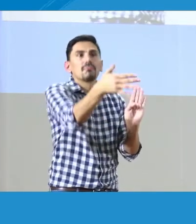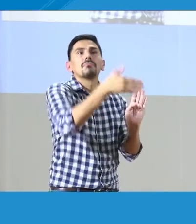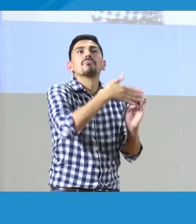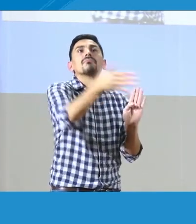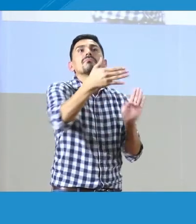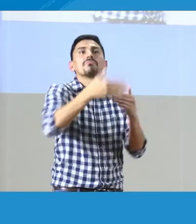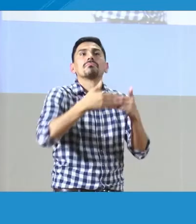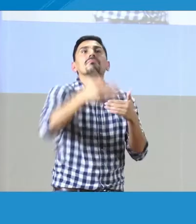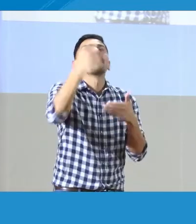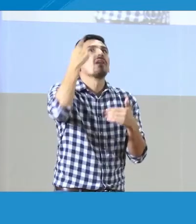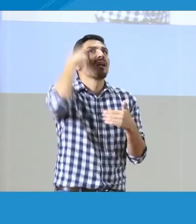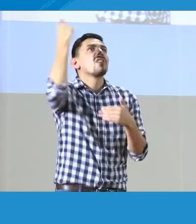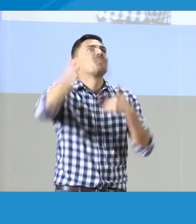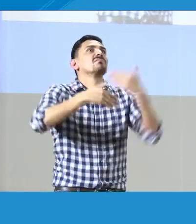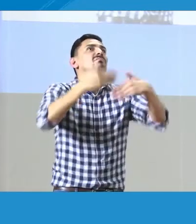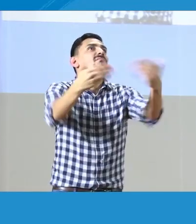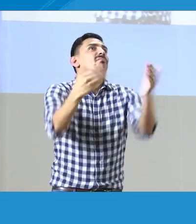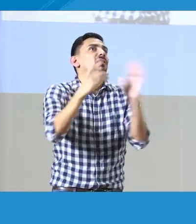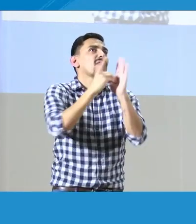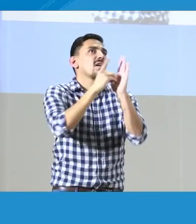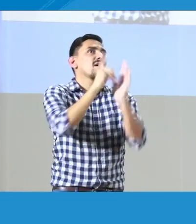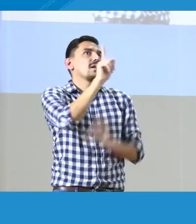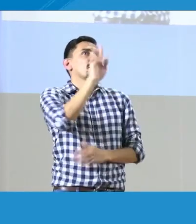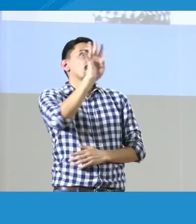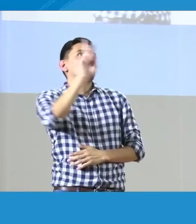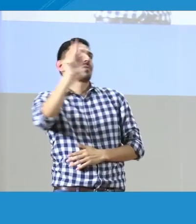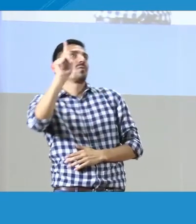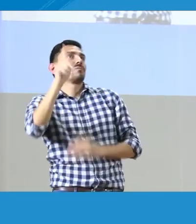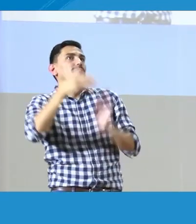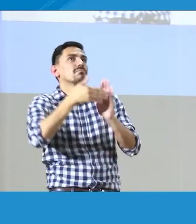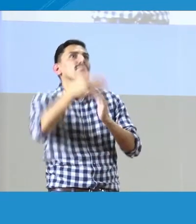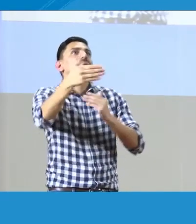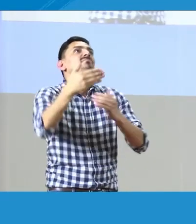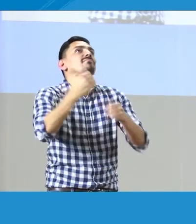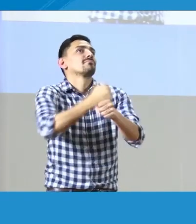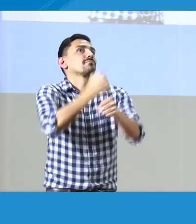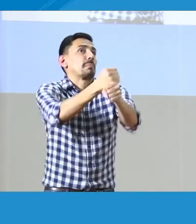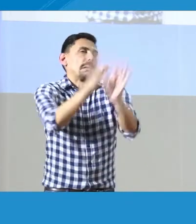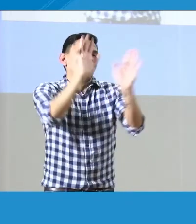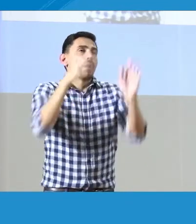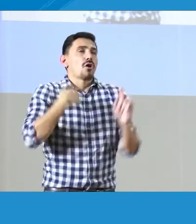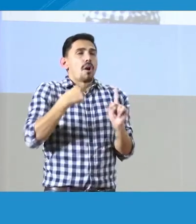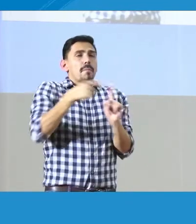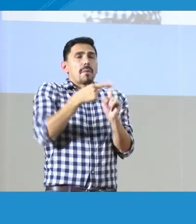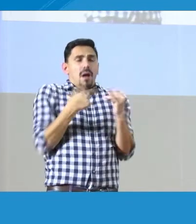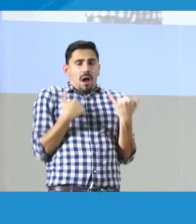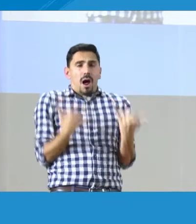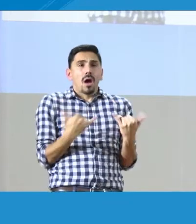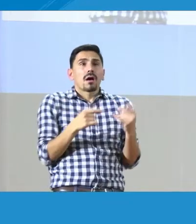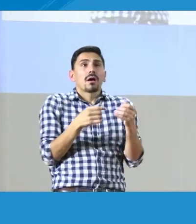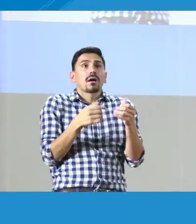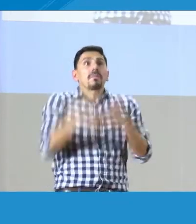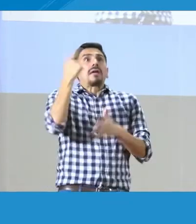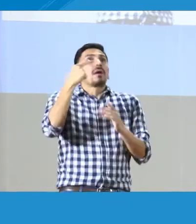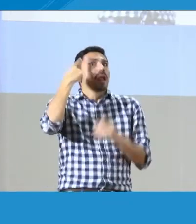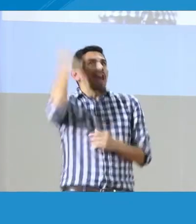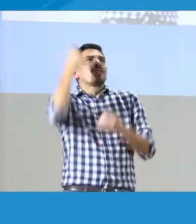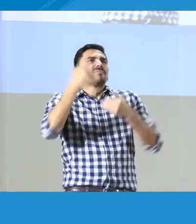cinco años vamos a ver cómo se va a poder implementarse y ese es el reto que tenemos. Es un trabajo en este momento